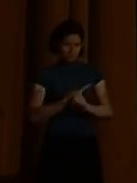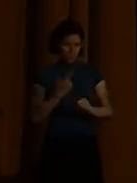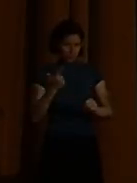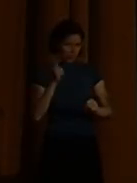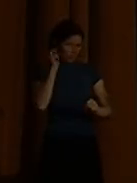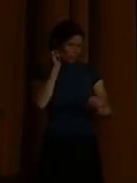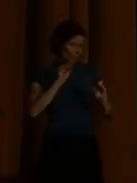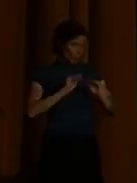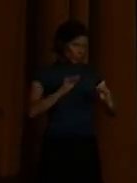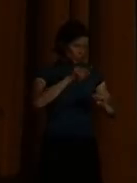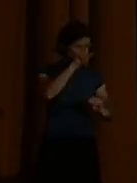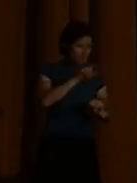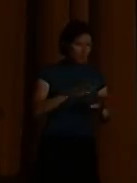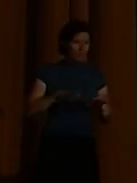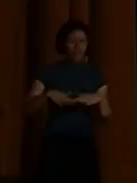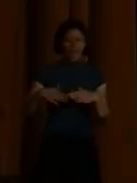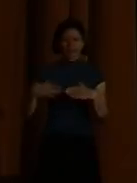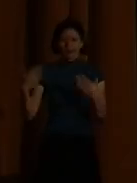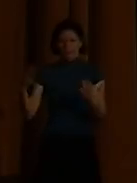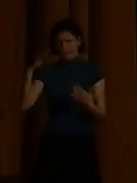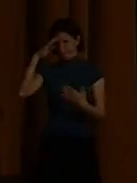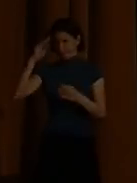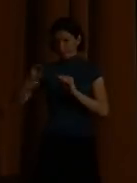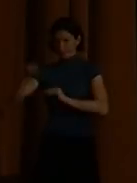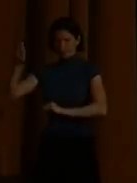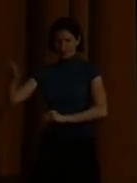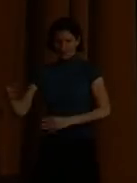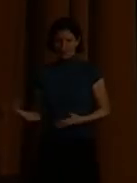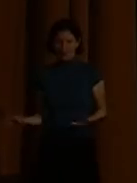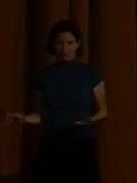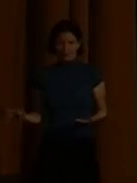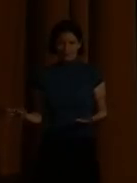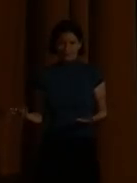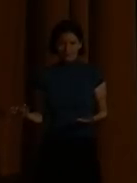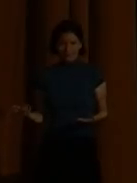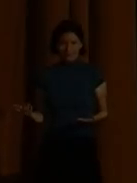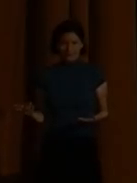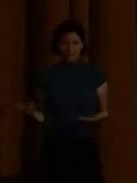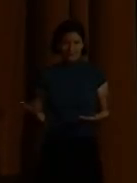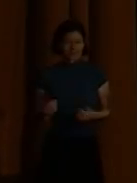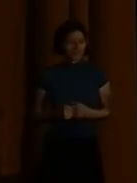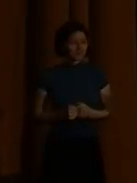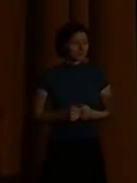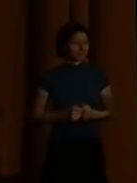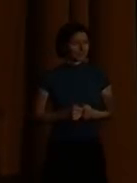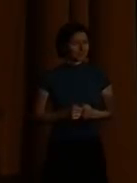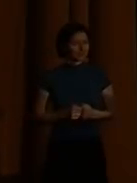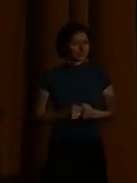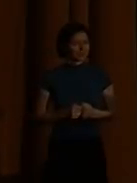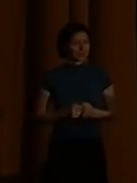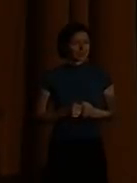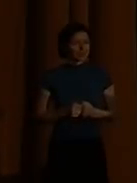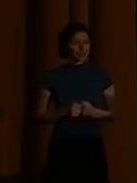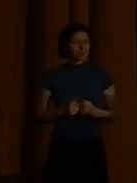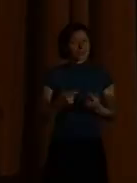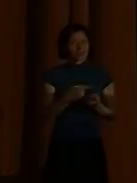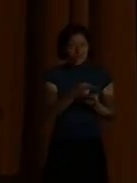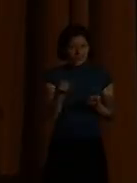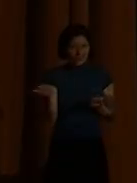Sie sind in vielen anderen sozialen Zusammenhängen auch Personen mit Kompetenz.